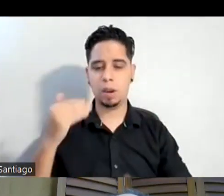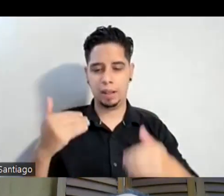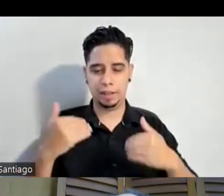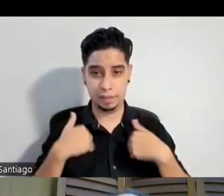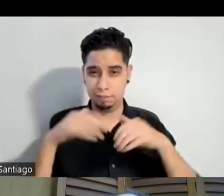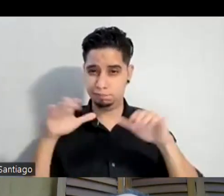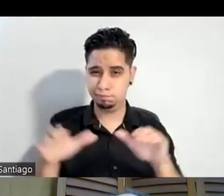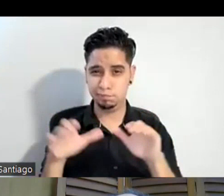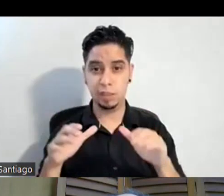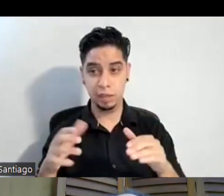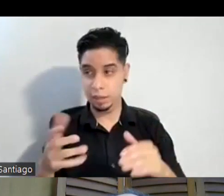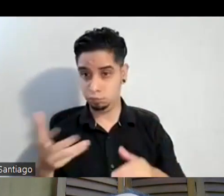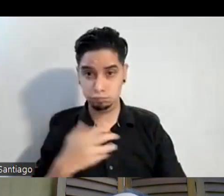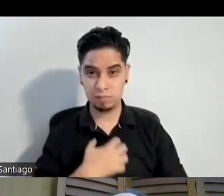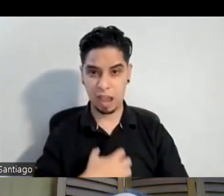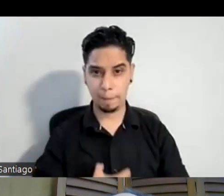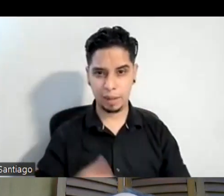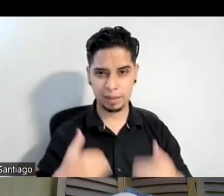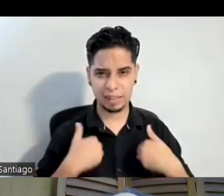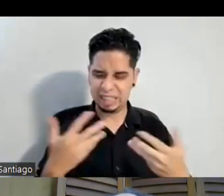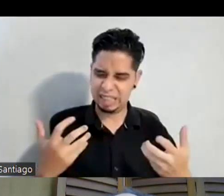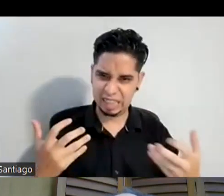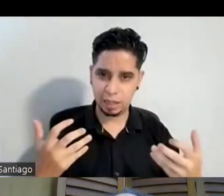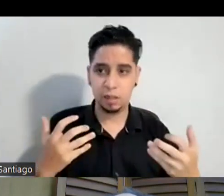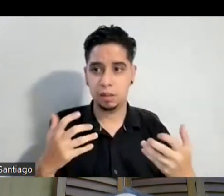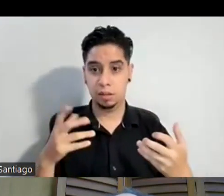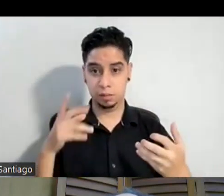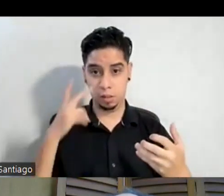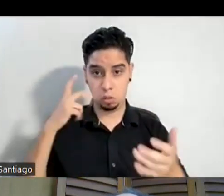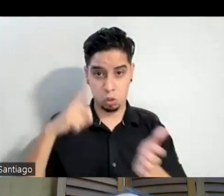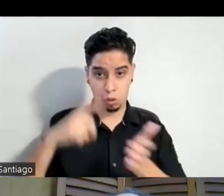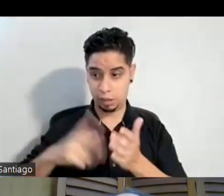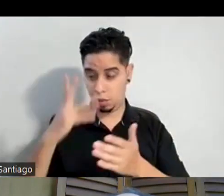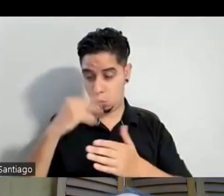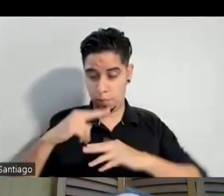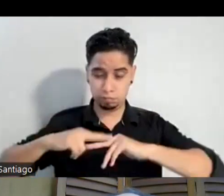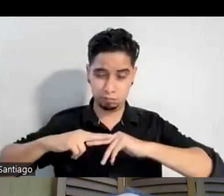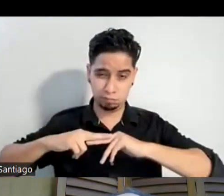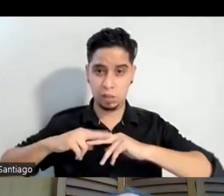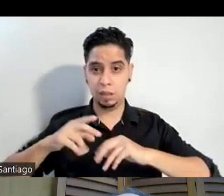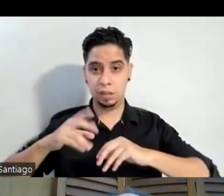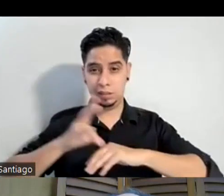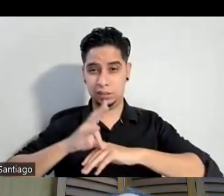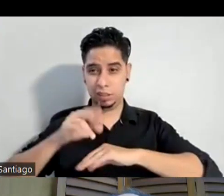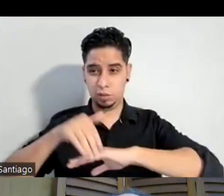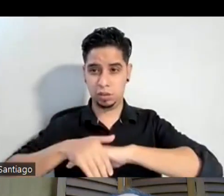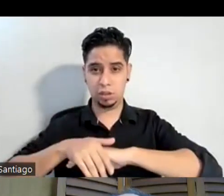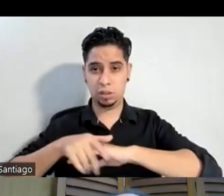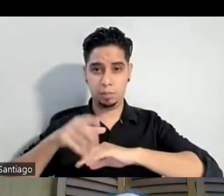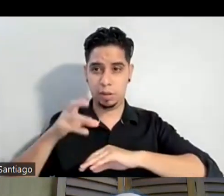las ganas tienen y pernoctan y esos niños en los ensayos son a las 7 de la noche y llegan a las 6 de la tarde al teatro a